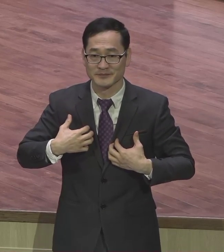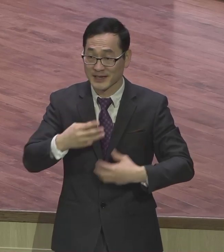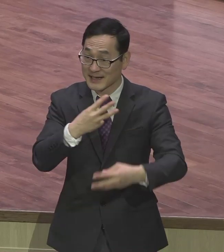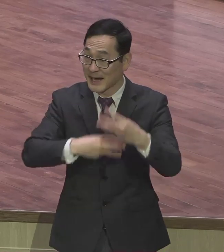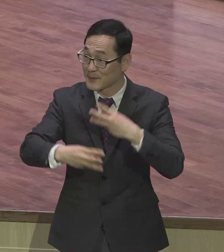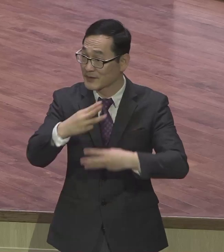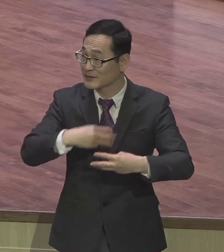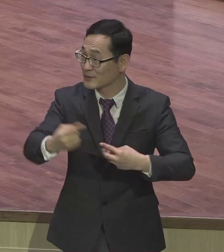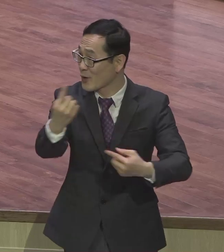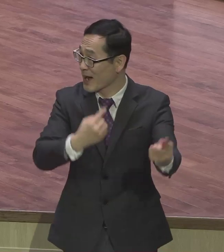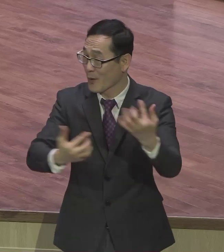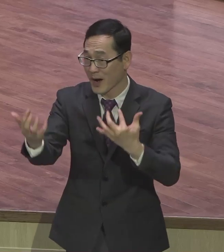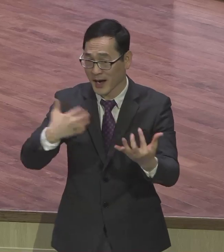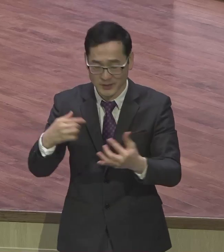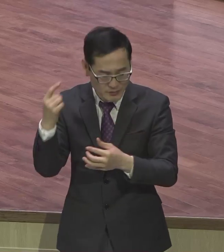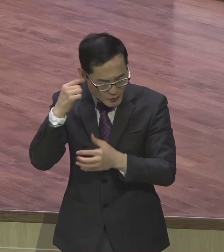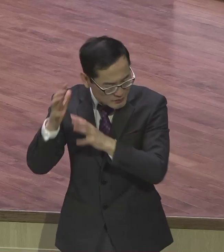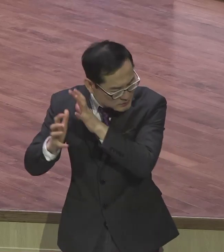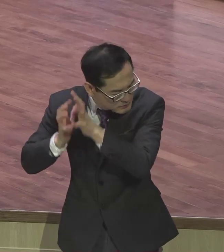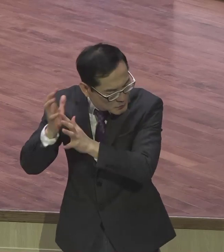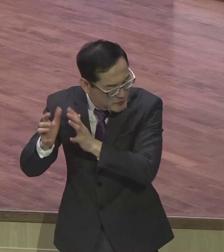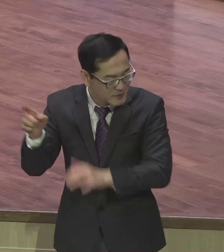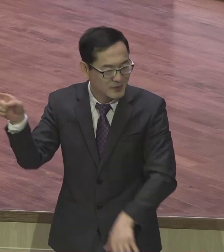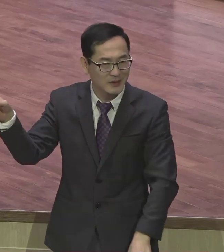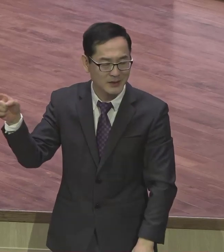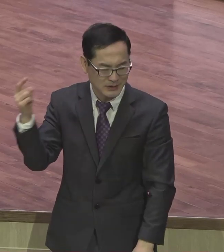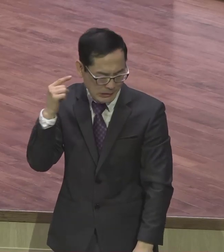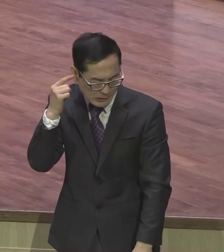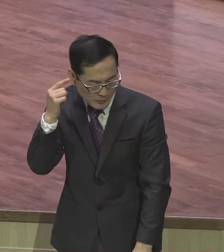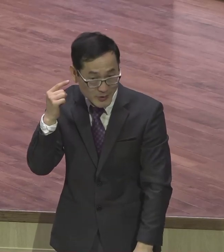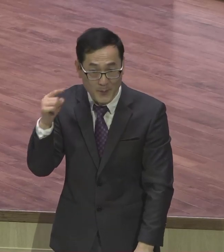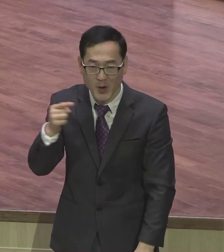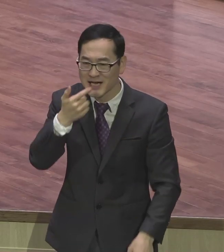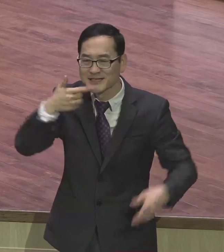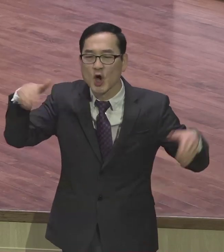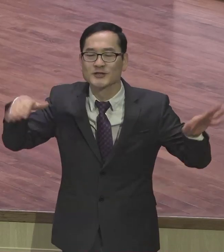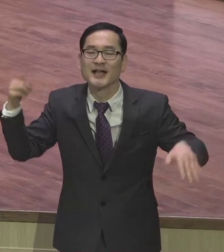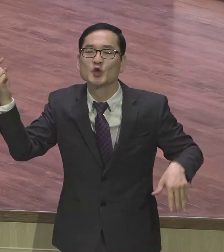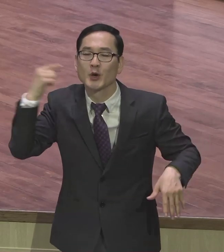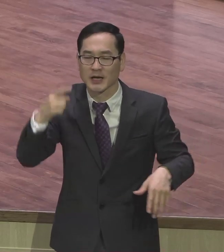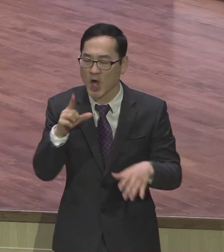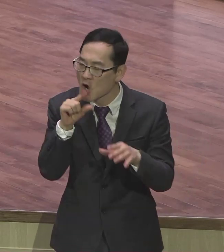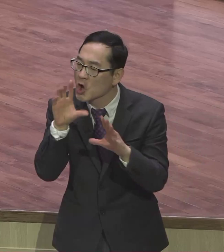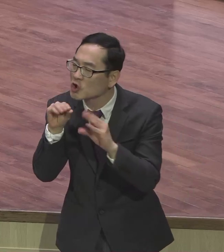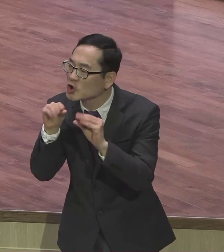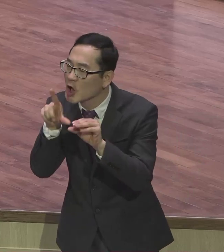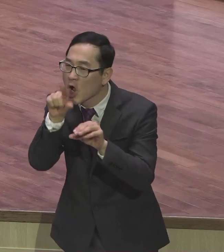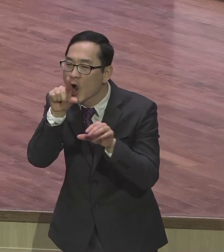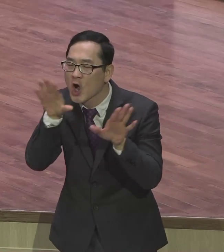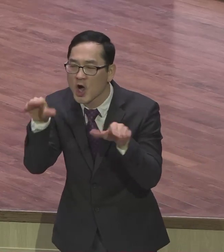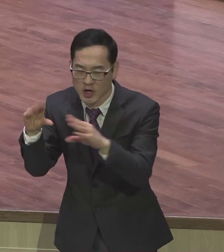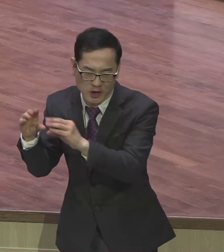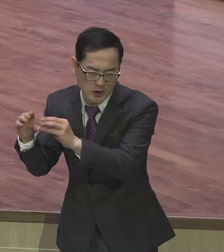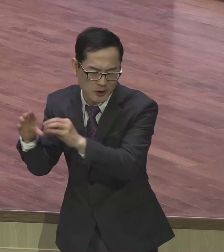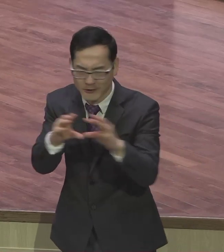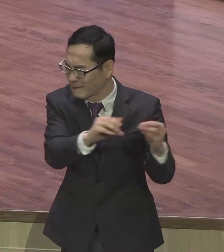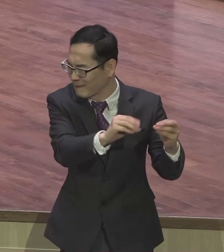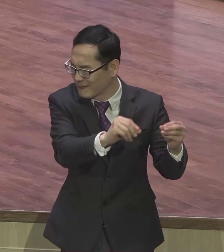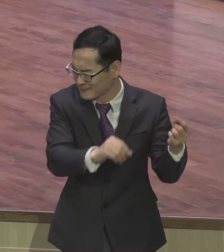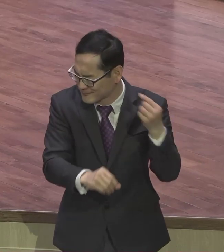나더라고요 이 소리가 무슨 소리가 들리냐 하니까 천사 소리가 자자자자자자자자 우리 랩너트들